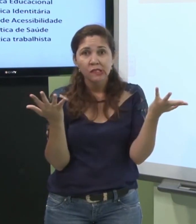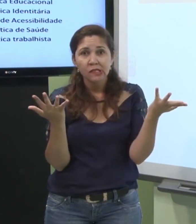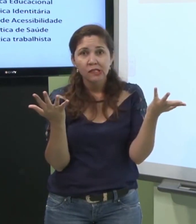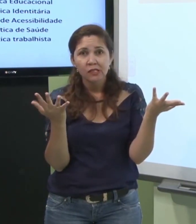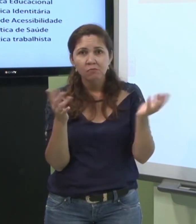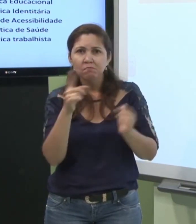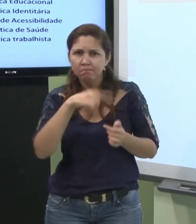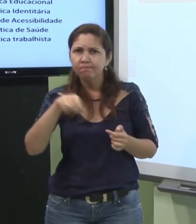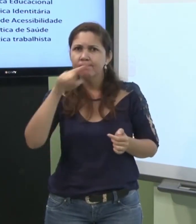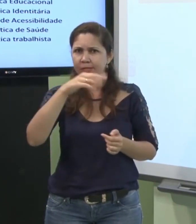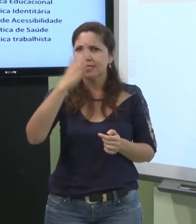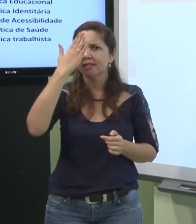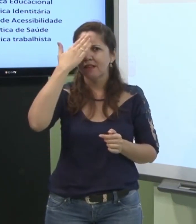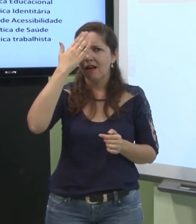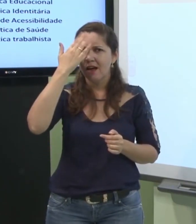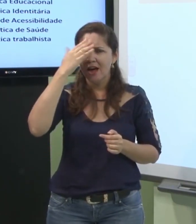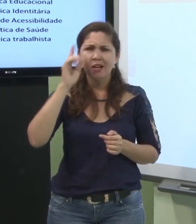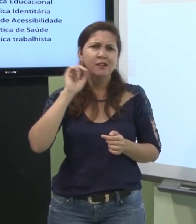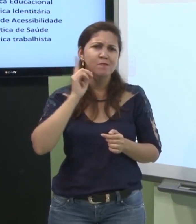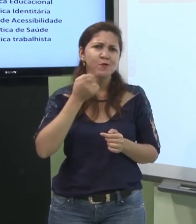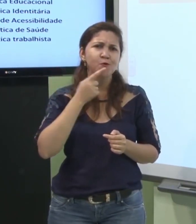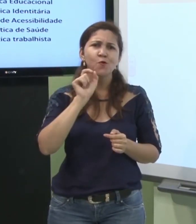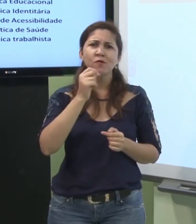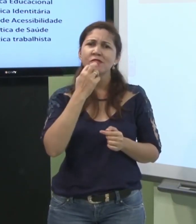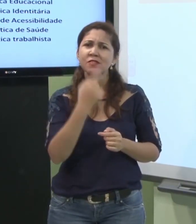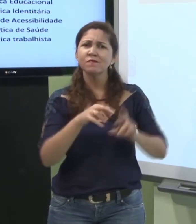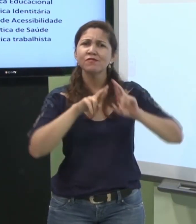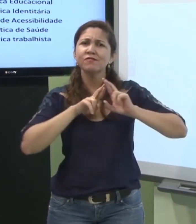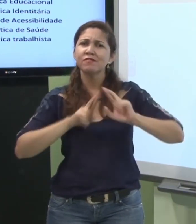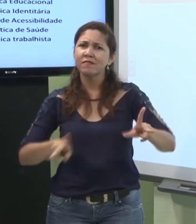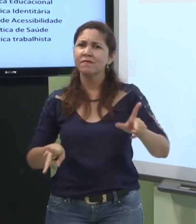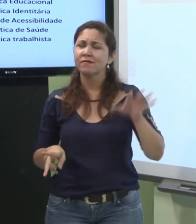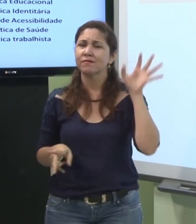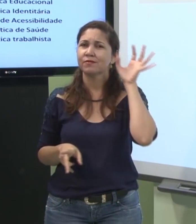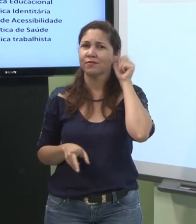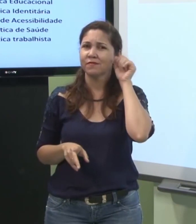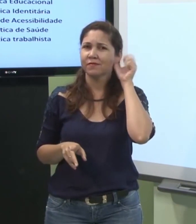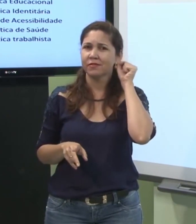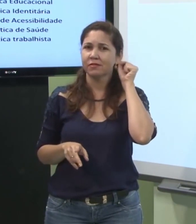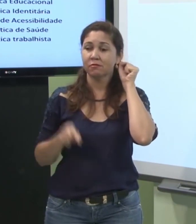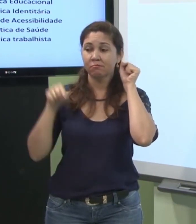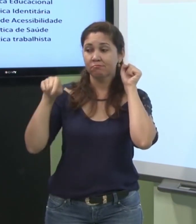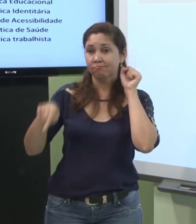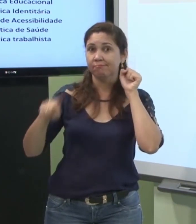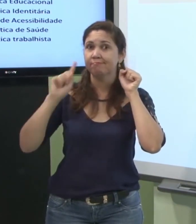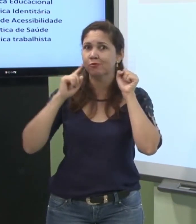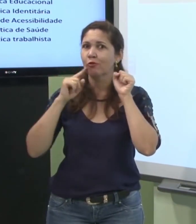porque a língua dele é diferente da língua dos ouvintes a língua do surdo é a língua de sinais